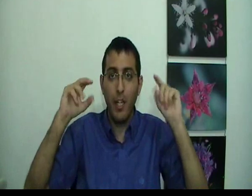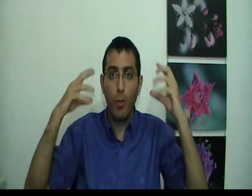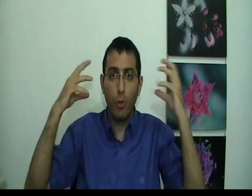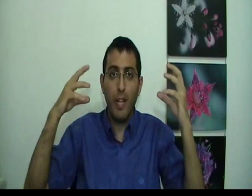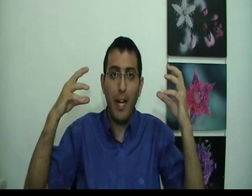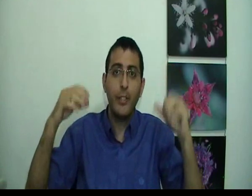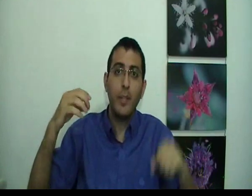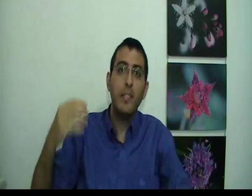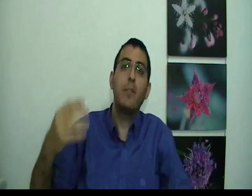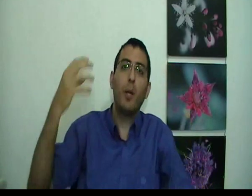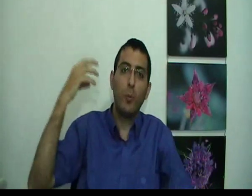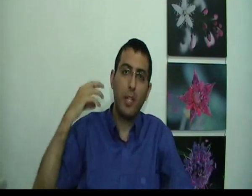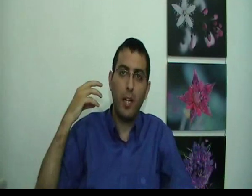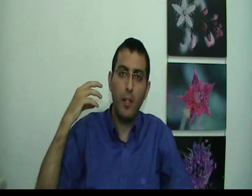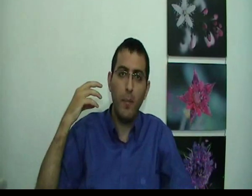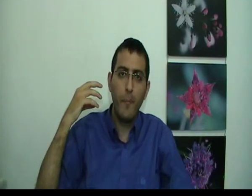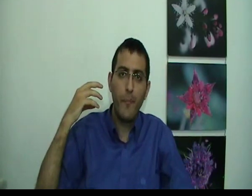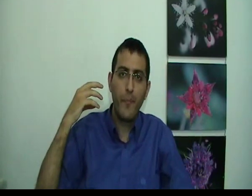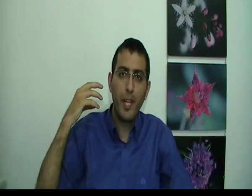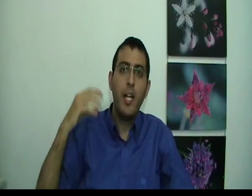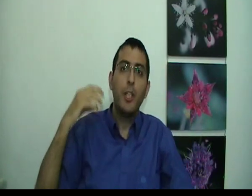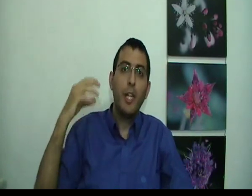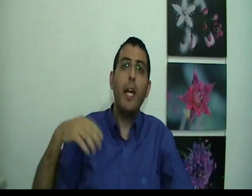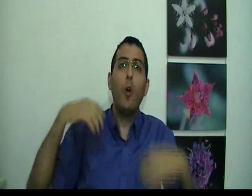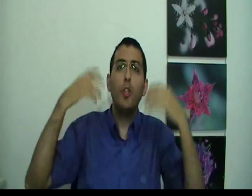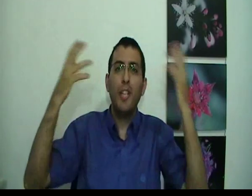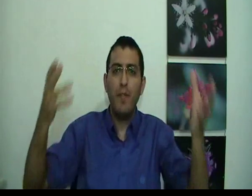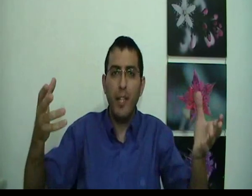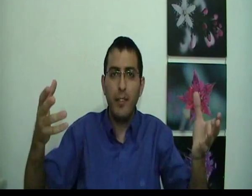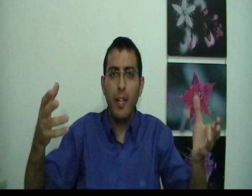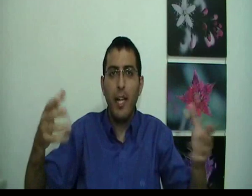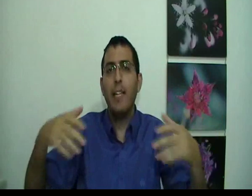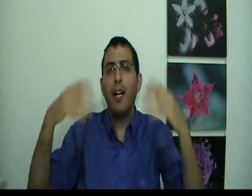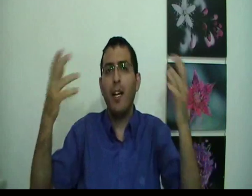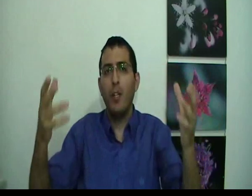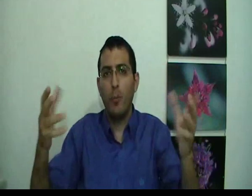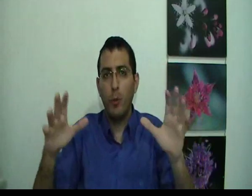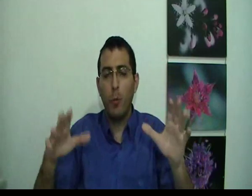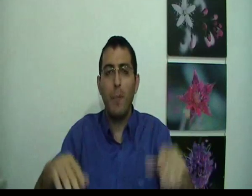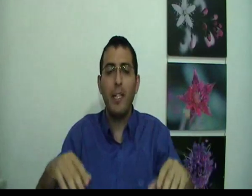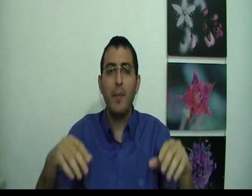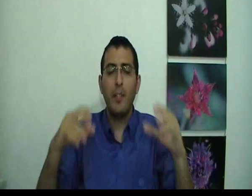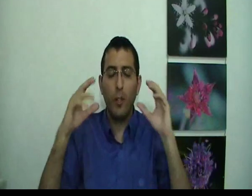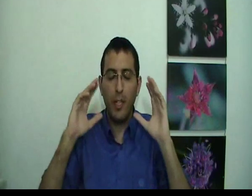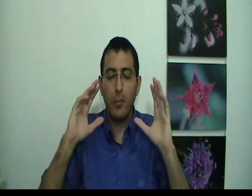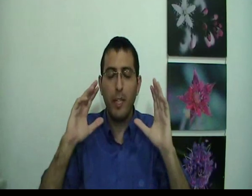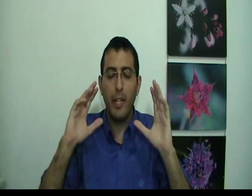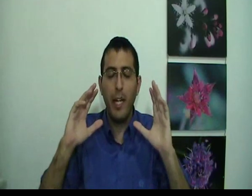תודעה שנמצאת מחוץ לחלום, שהיא חושבת את החלום. לדוגמה, בן אדם עכשיו יכול לעצום את העיניים